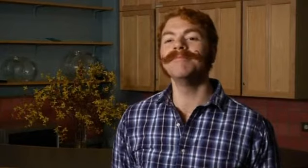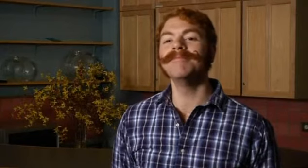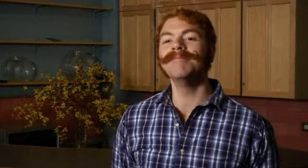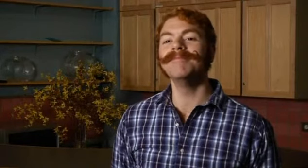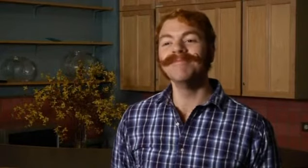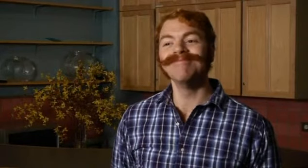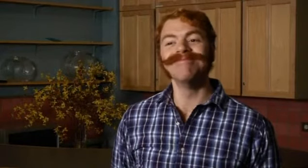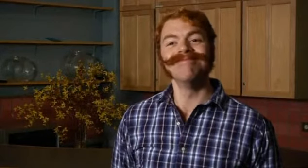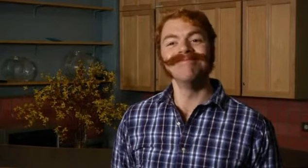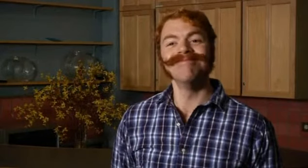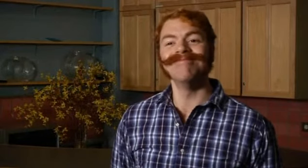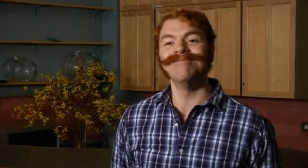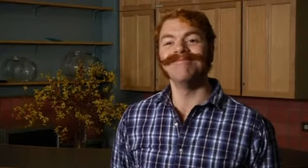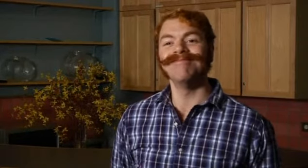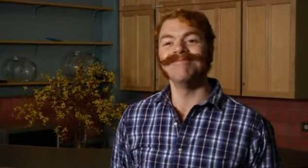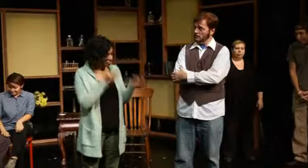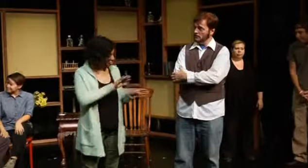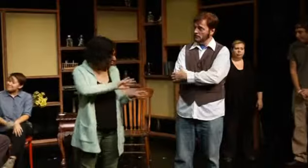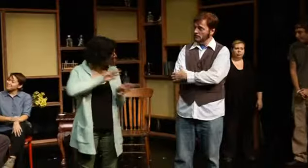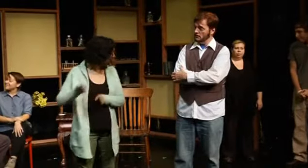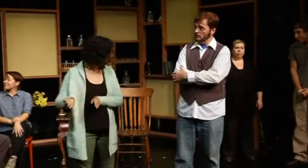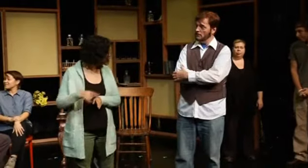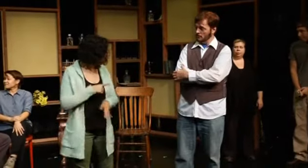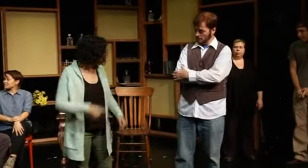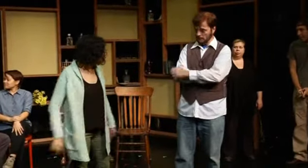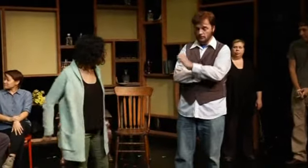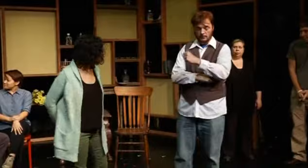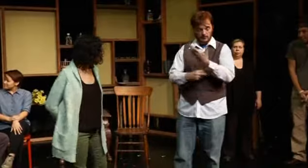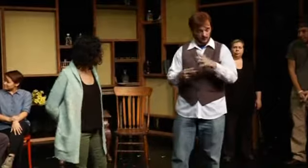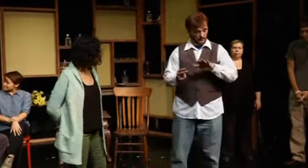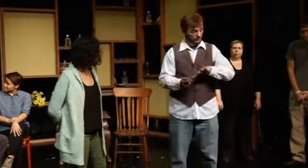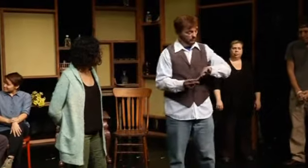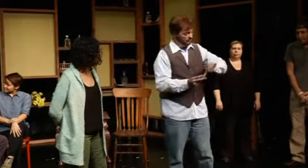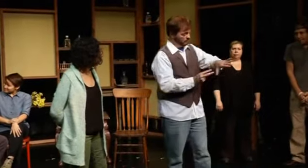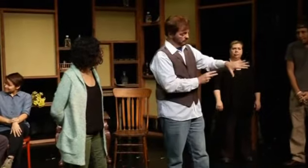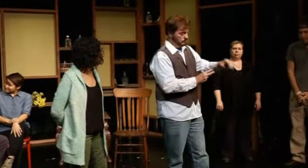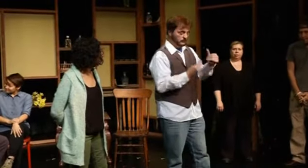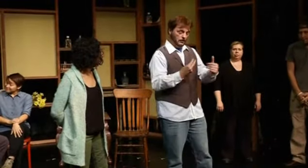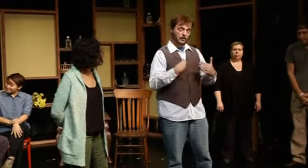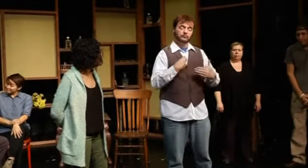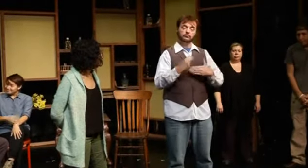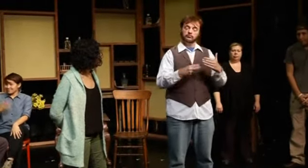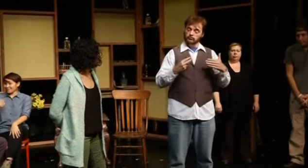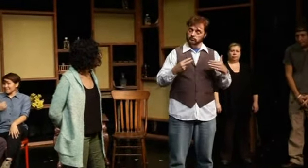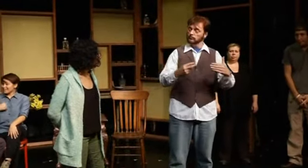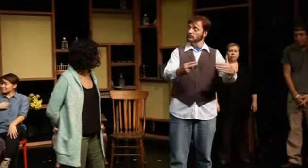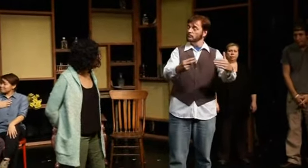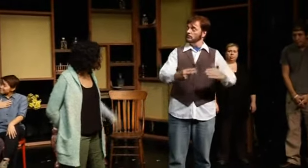используем разные акценты». В спектакле задействовано 13 актёров. Глухих и слышащих среди них почти поровну.